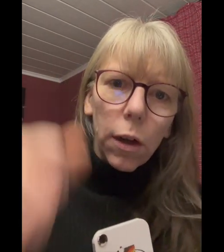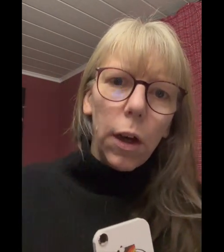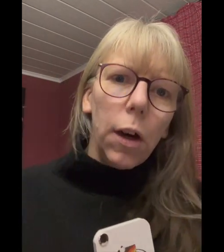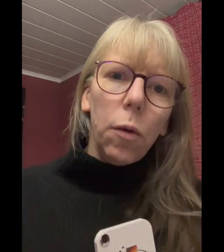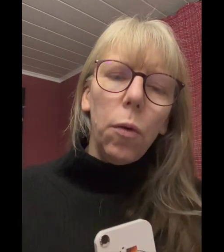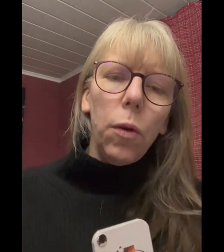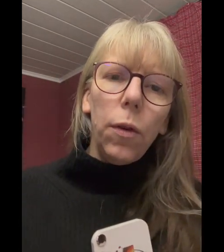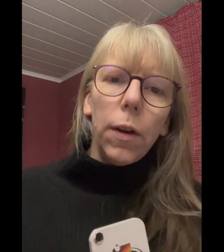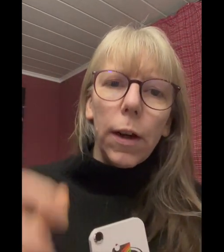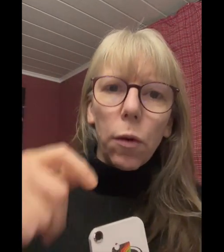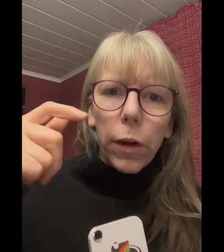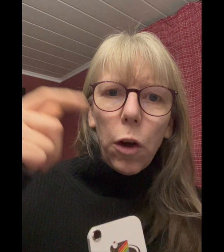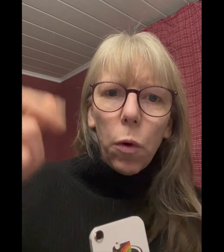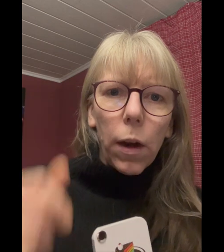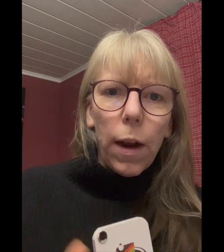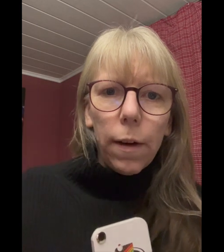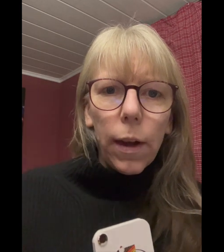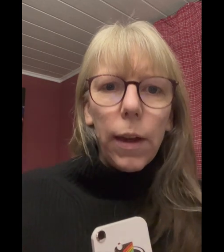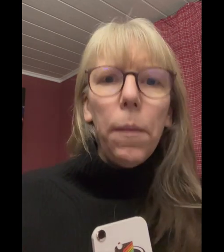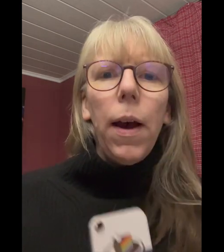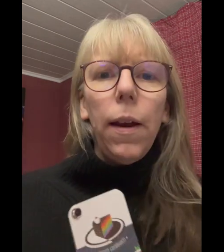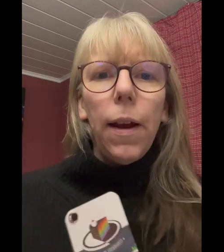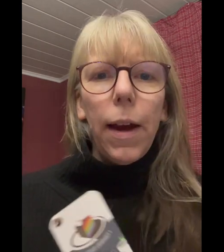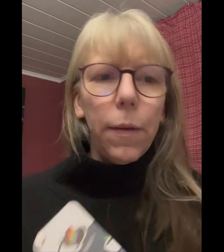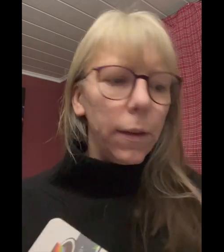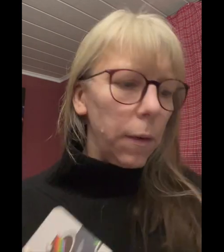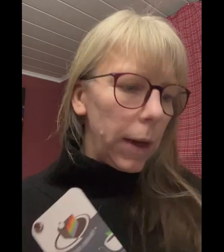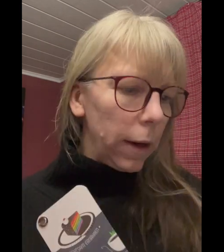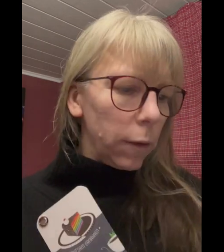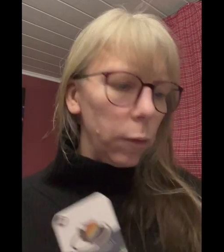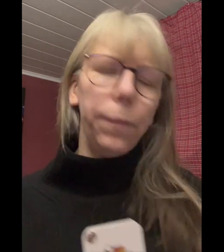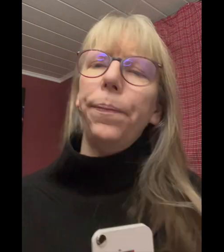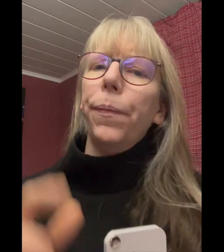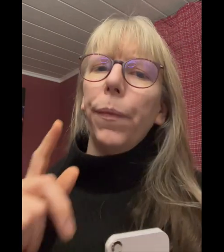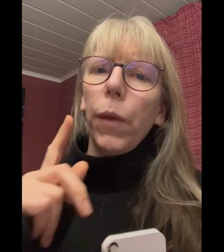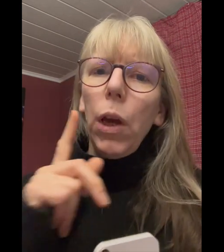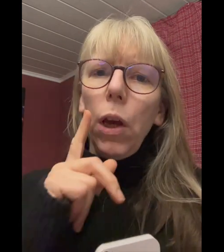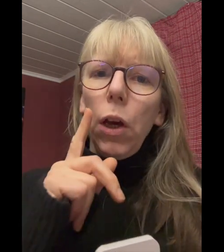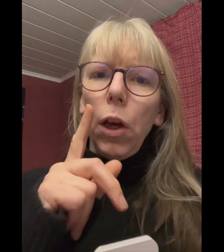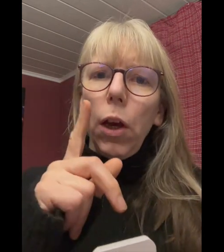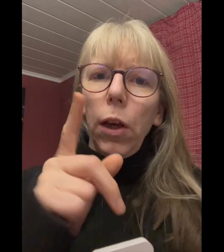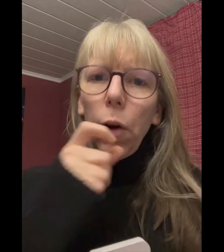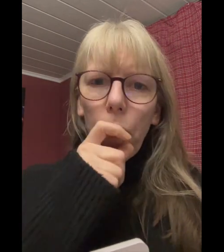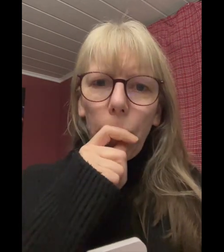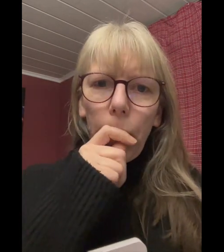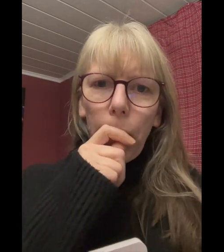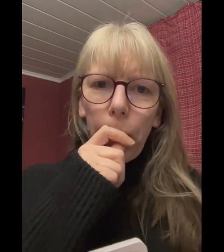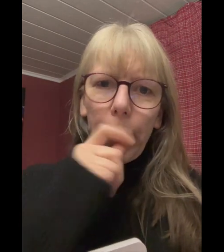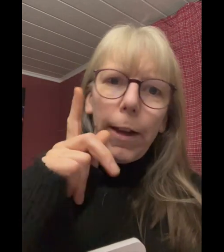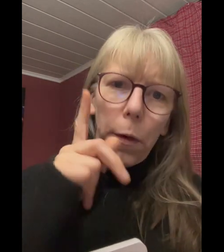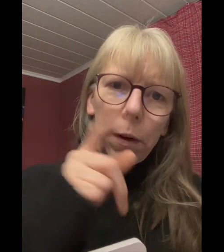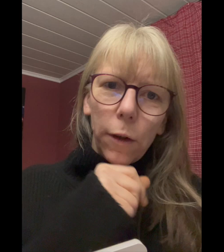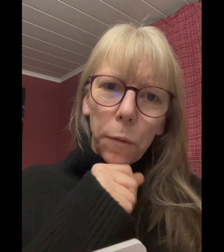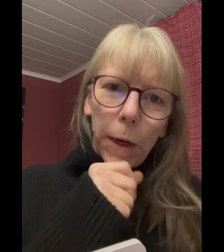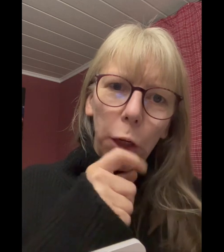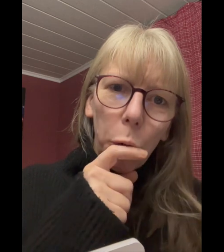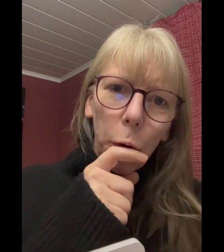und natürlich einen höheren Anteil immer an Eiweißquelle dazu. Ja, Leute, ich glaube, das sind schon mal jude